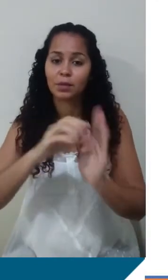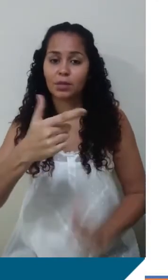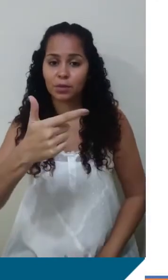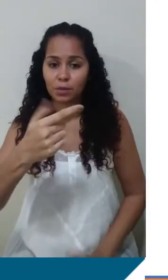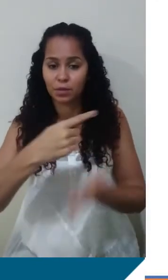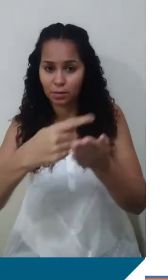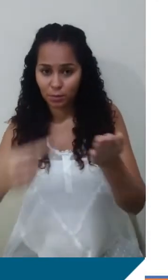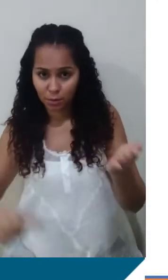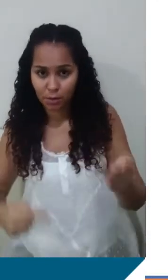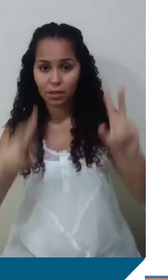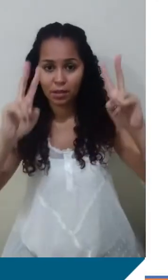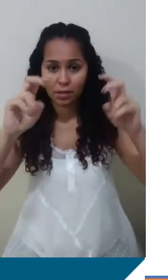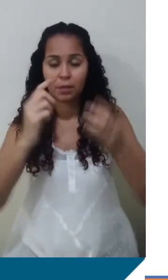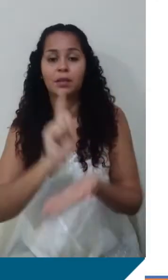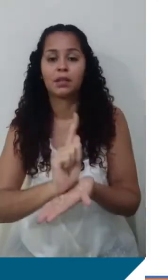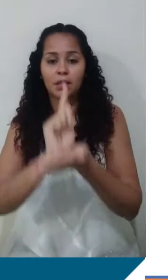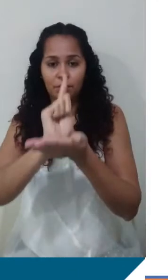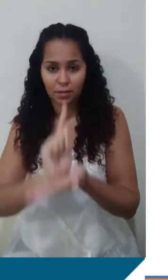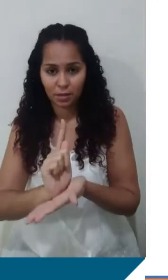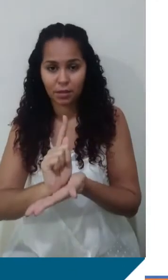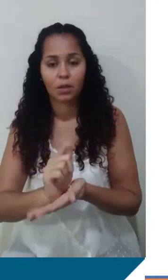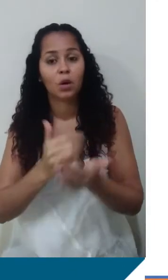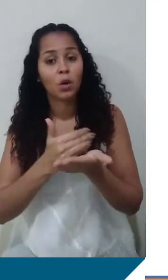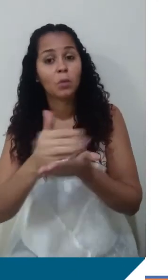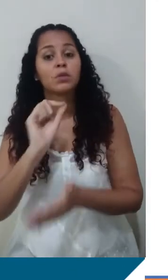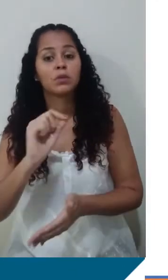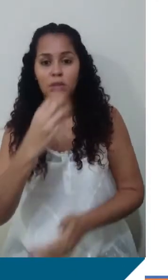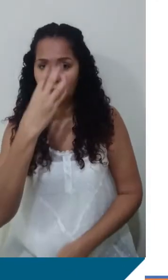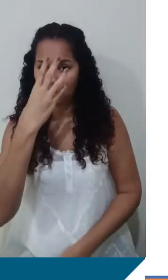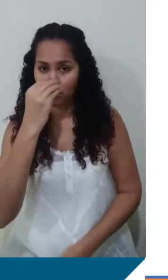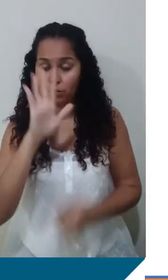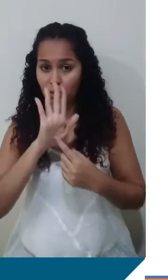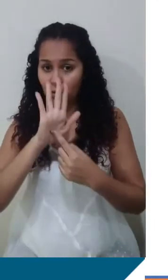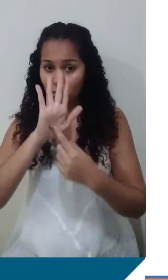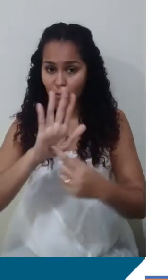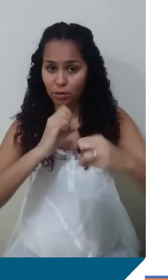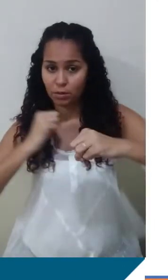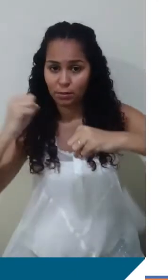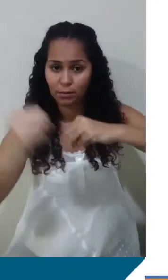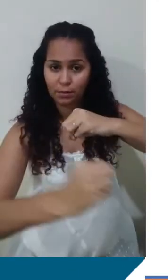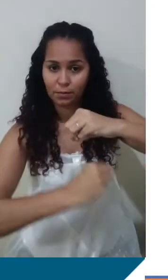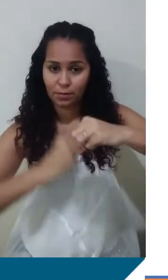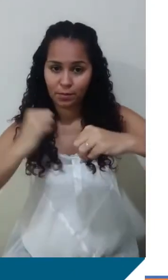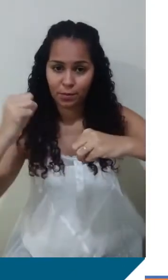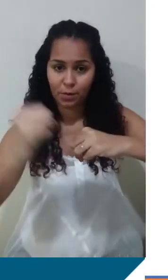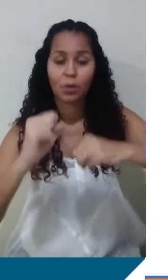apostila que fala sobre gravitação. A gente já começa com uma foto aqui iniciada mostrando o sistema solar, a nossa estrela sol